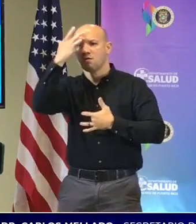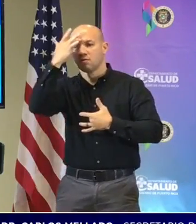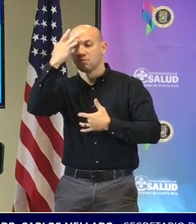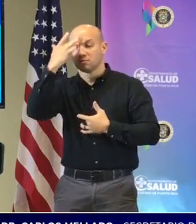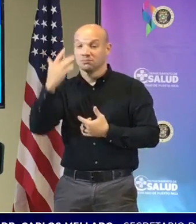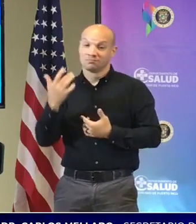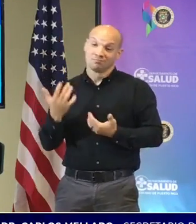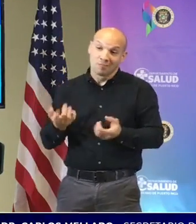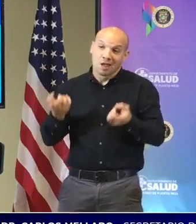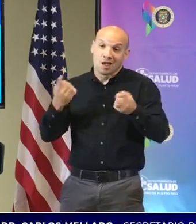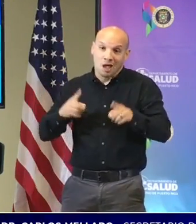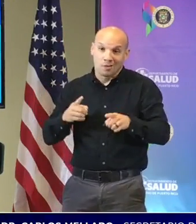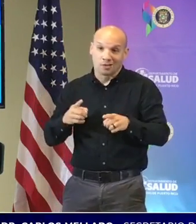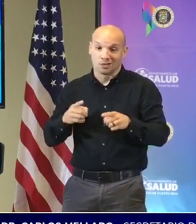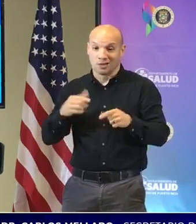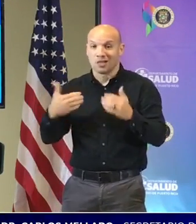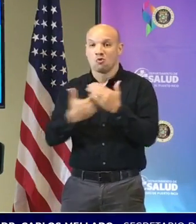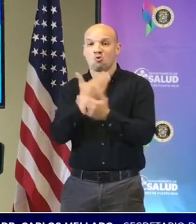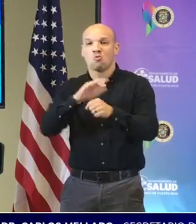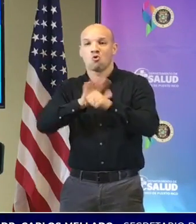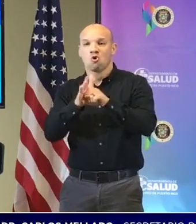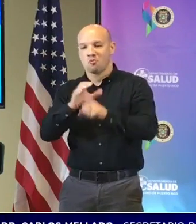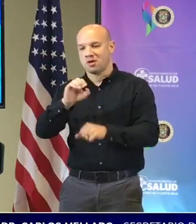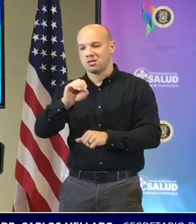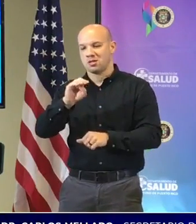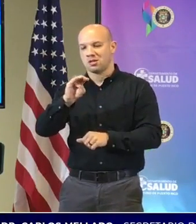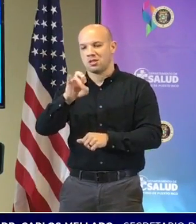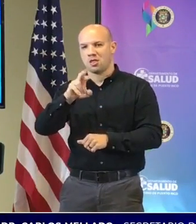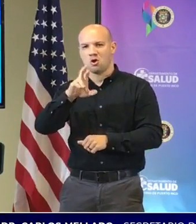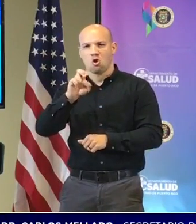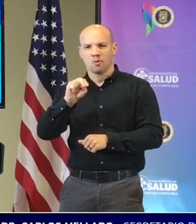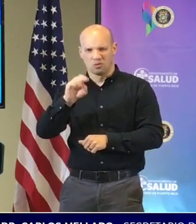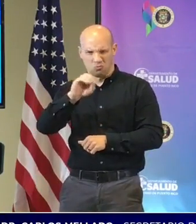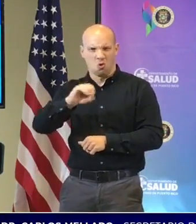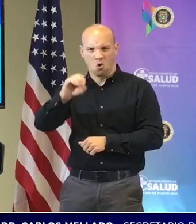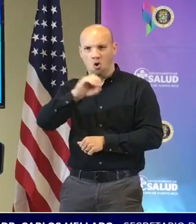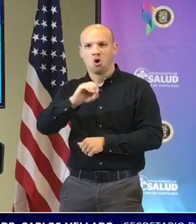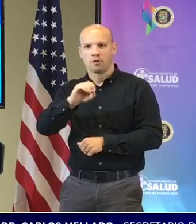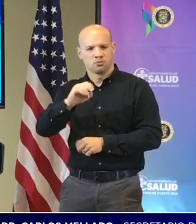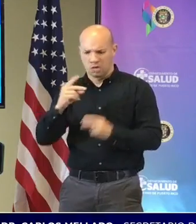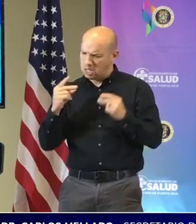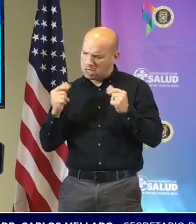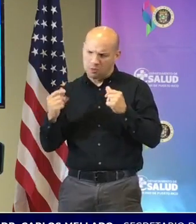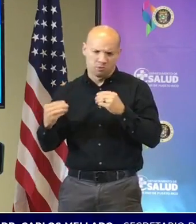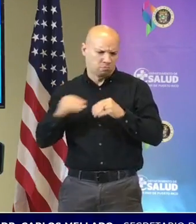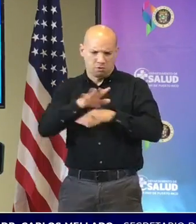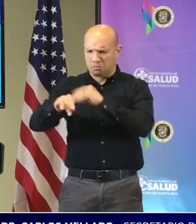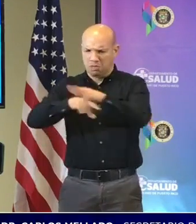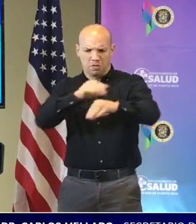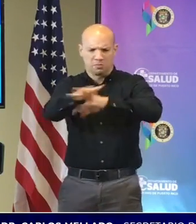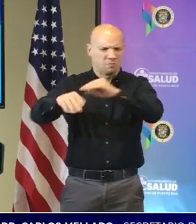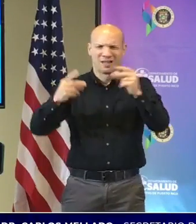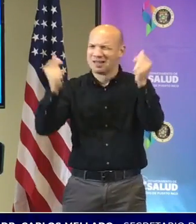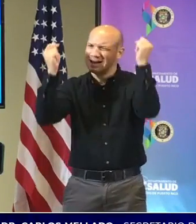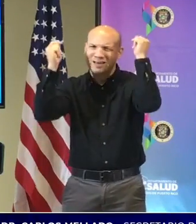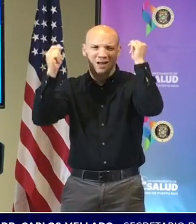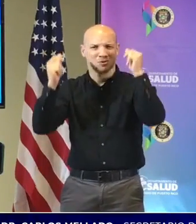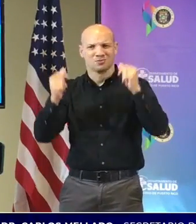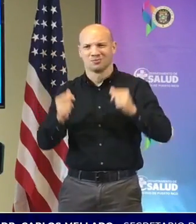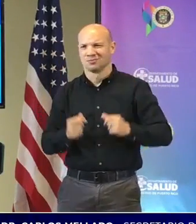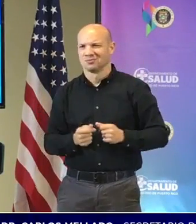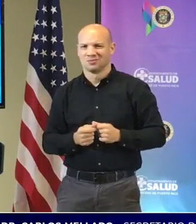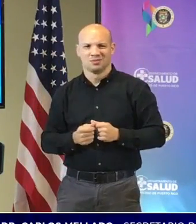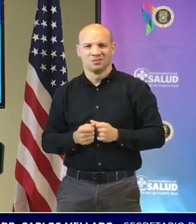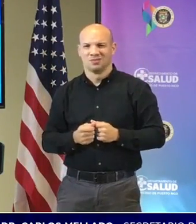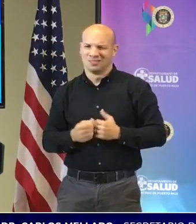rápido a la célula por lo tanto el periodo de incubación es menos ¿verdad? y pudiera ser es ¿cómo se llama? es más